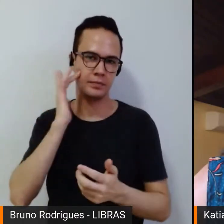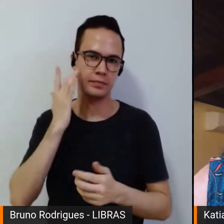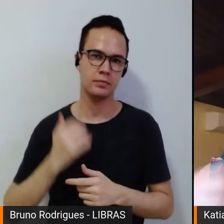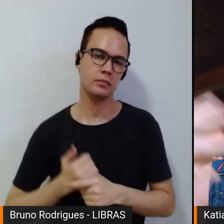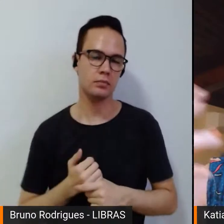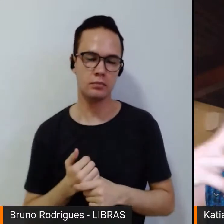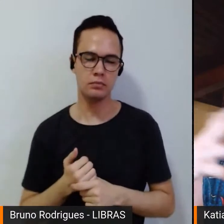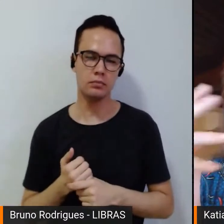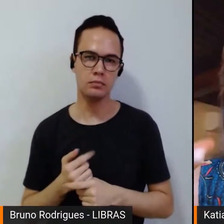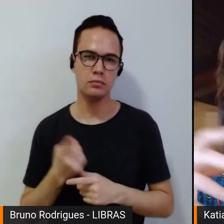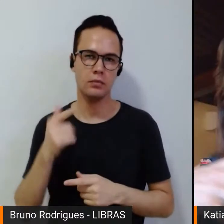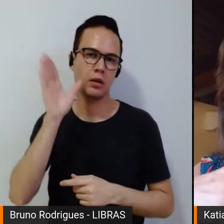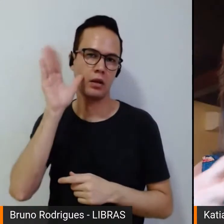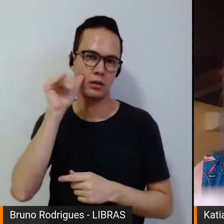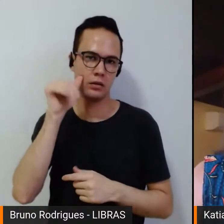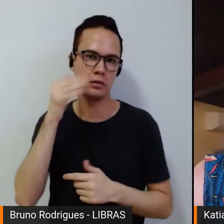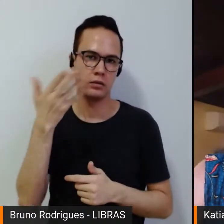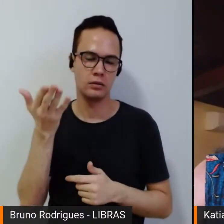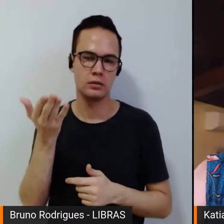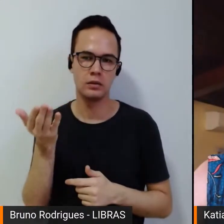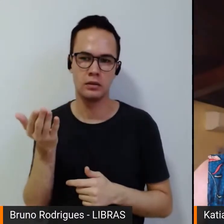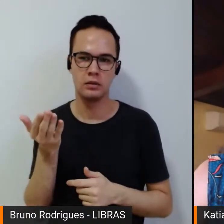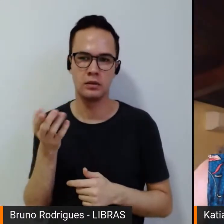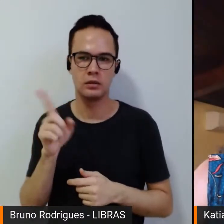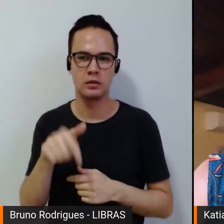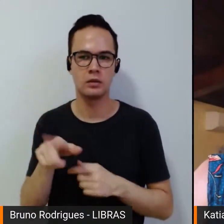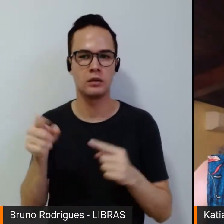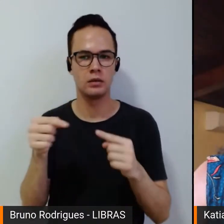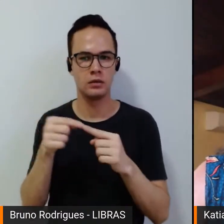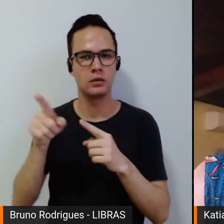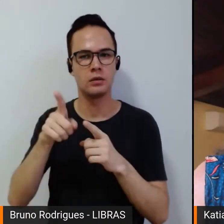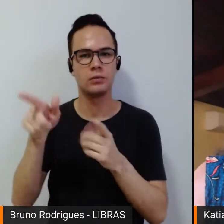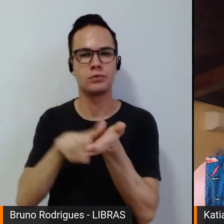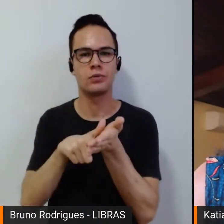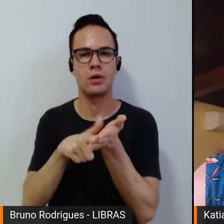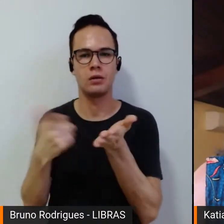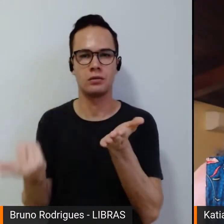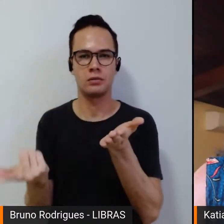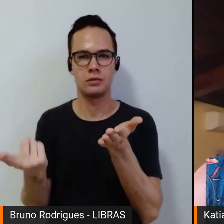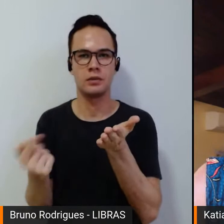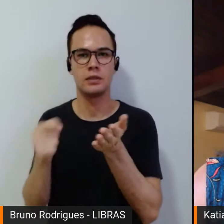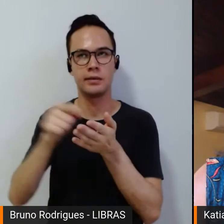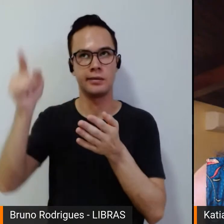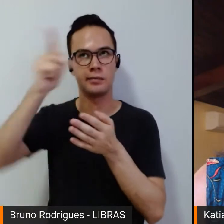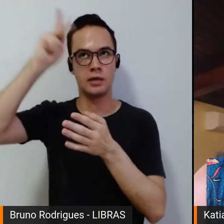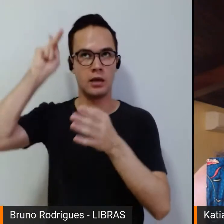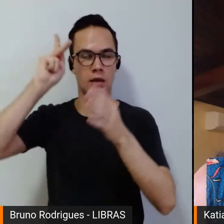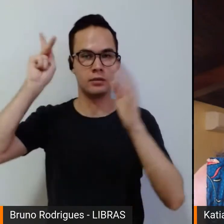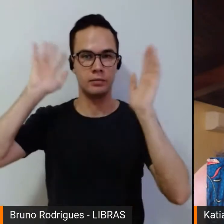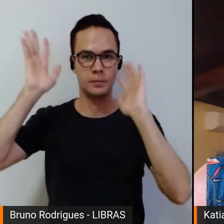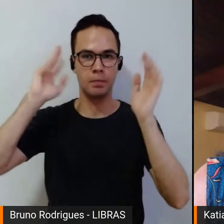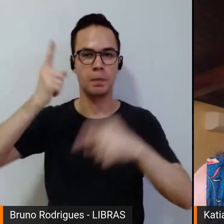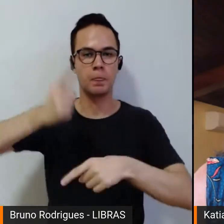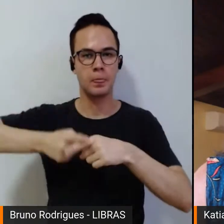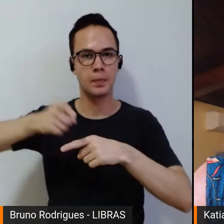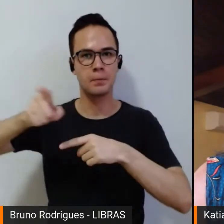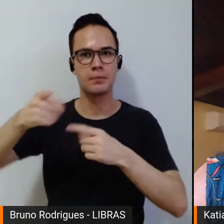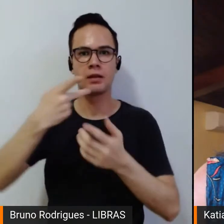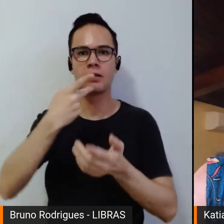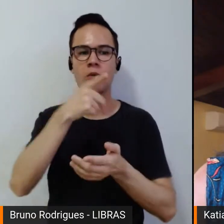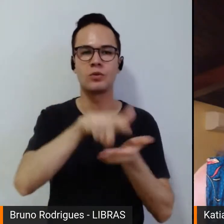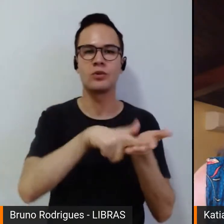é curiosa essa relação entre o jornalismo e a psicologia porque o jornalismo quer o fato